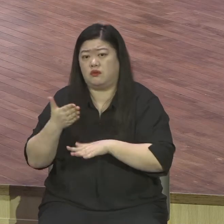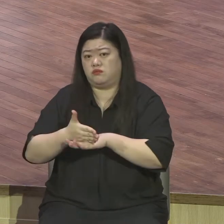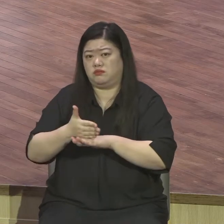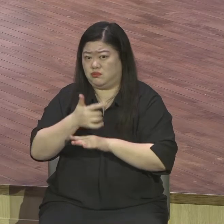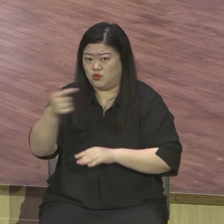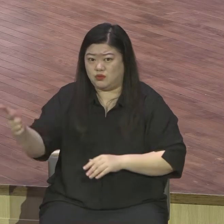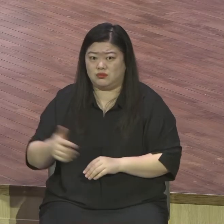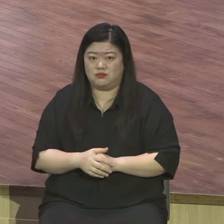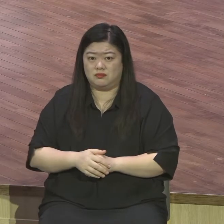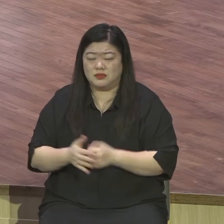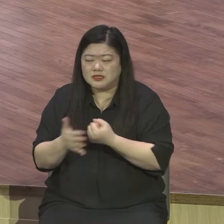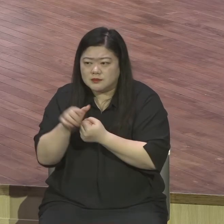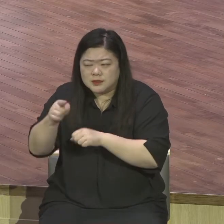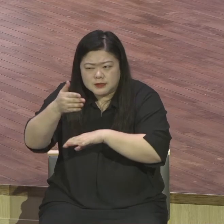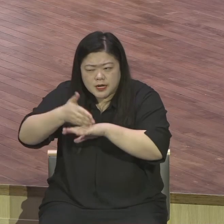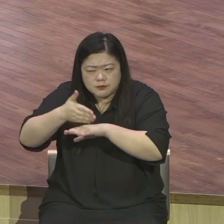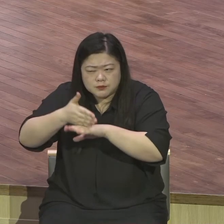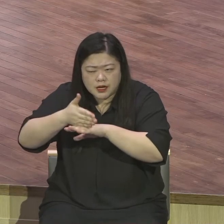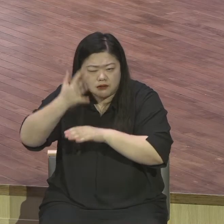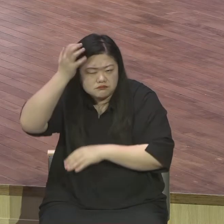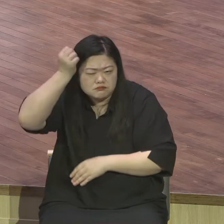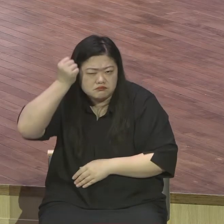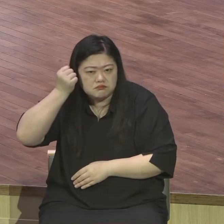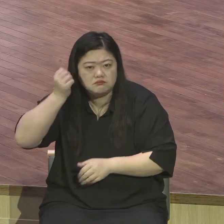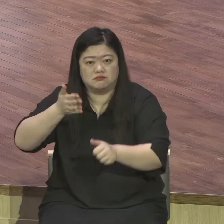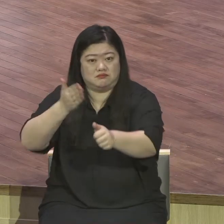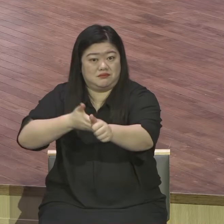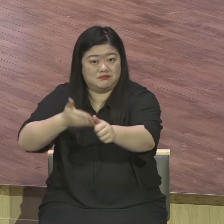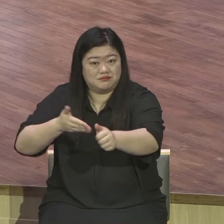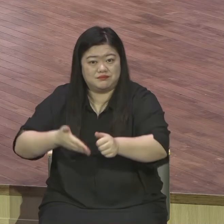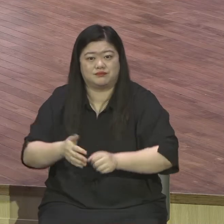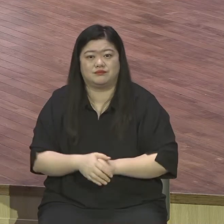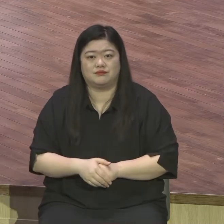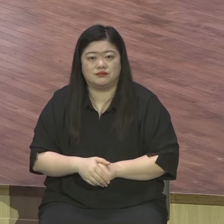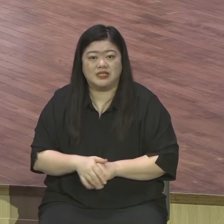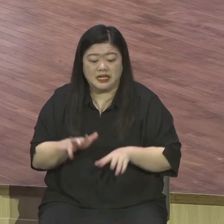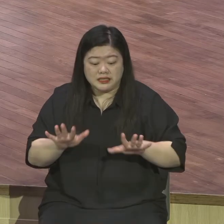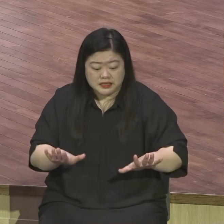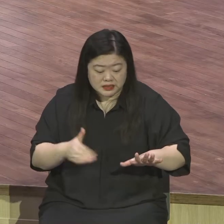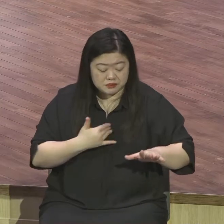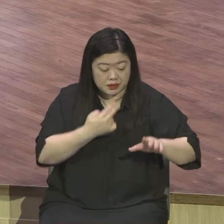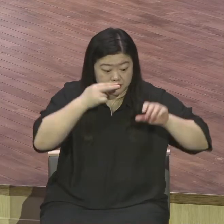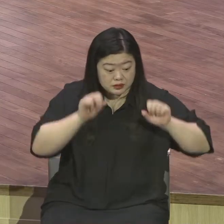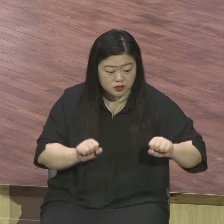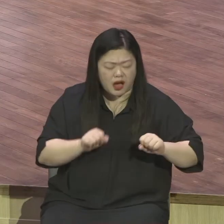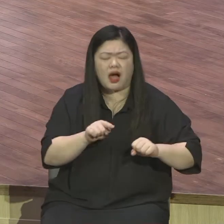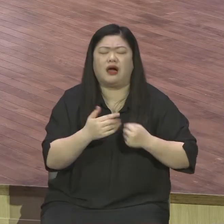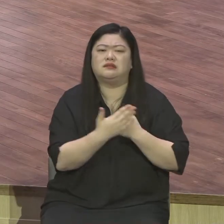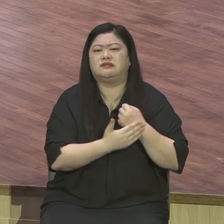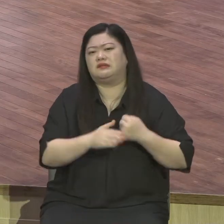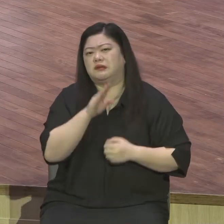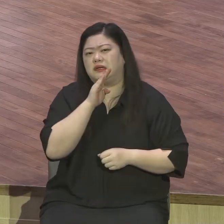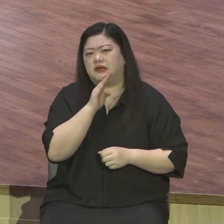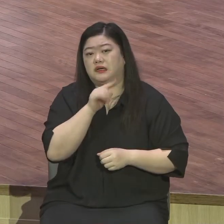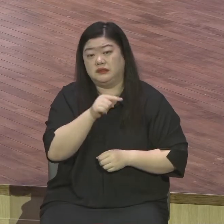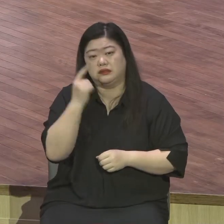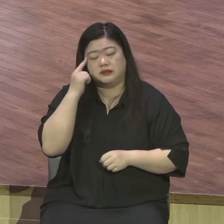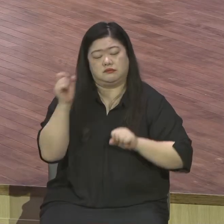놓치면 안 돼요. 하나님의 은혜 속에 내가 살고 있구나. 이런 사람 시험 들지 않습니다. 늘 입에서 감사가